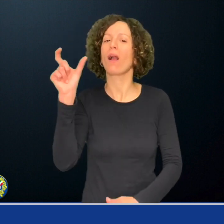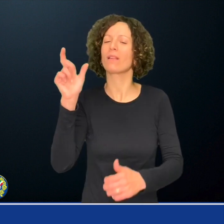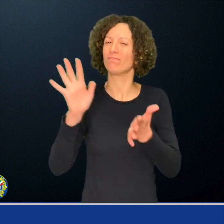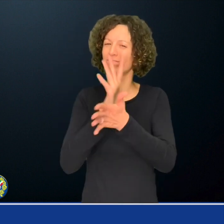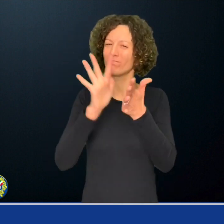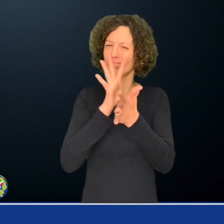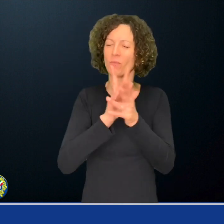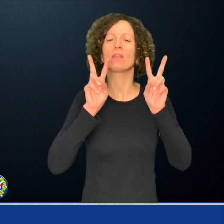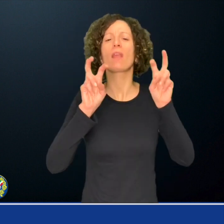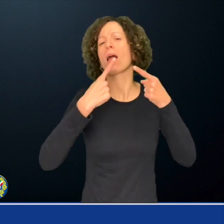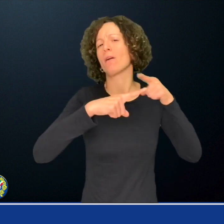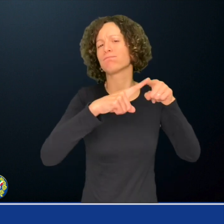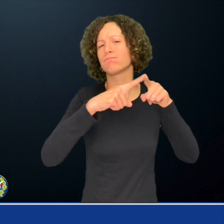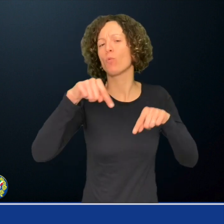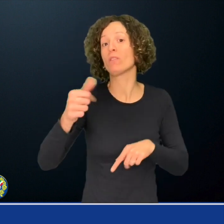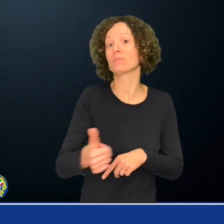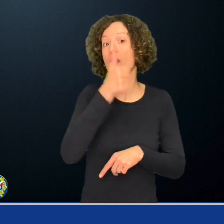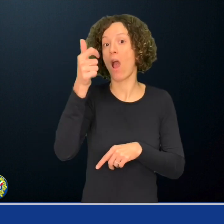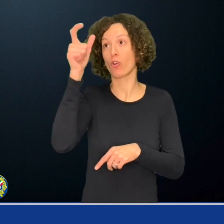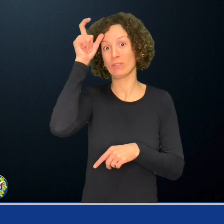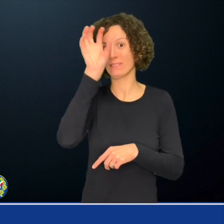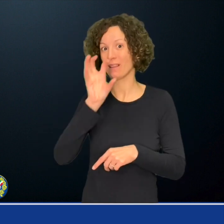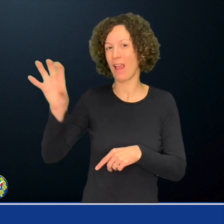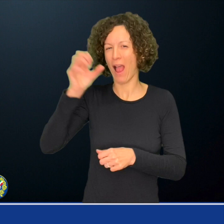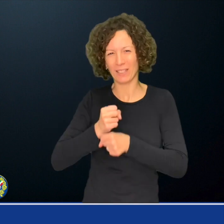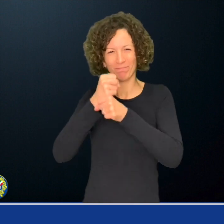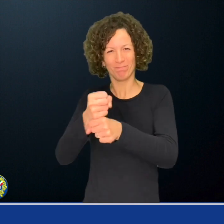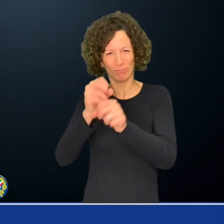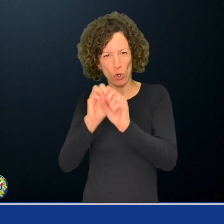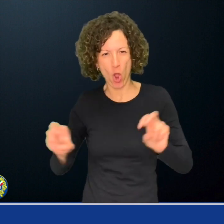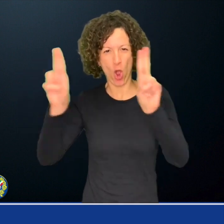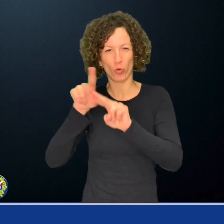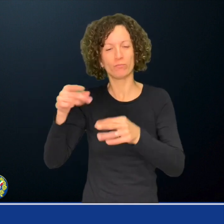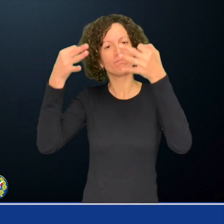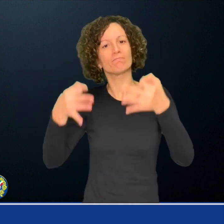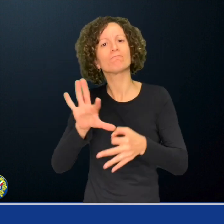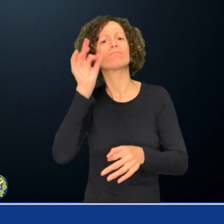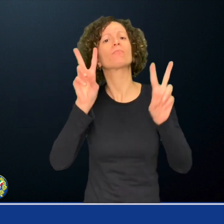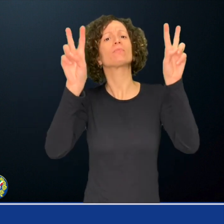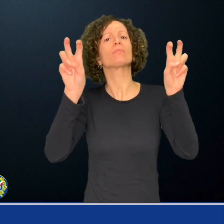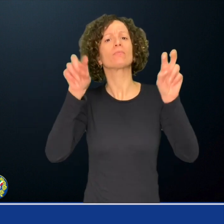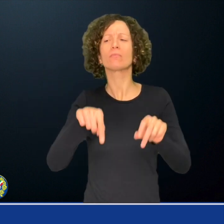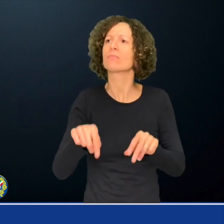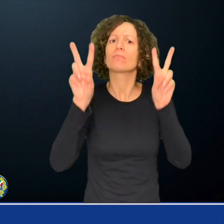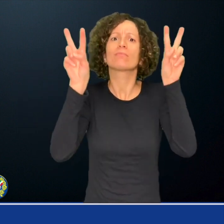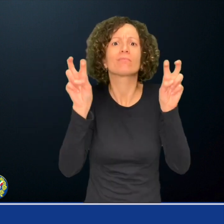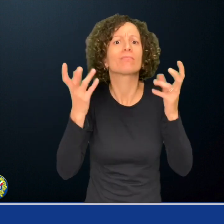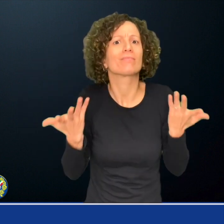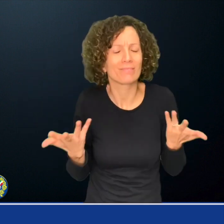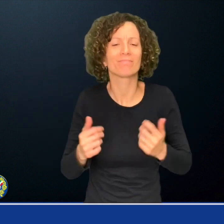Ogni anno la giornata ha un tema e quest'anno le Nazioni Unite hanno scelto soluzioni trasformative per uno